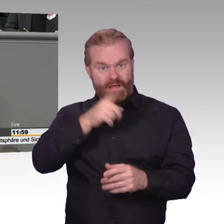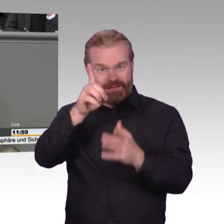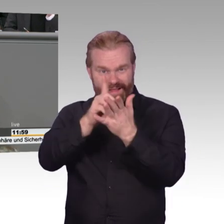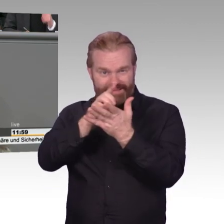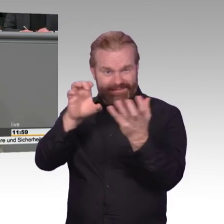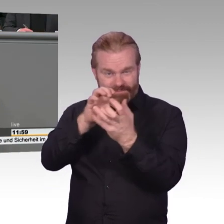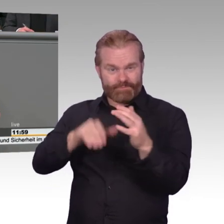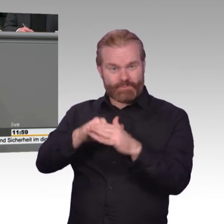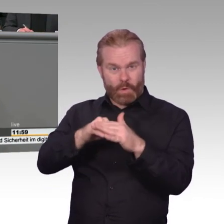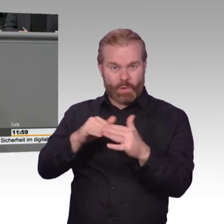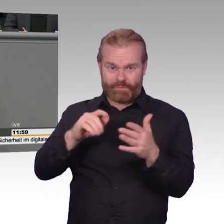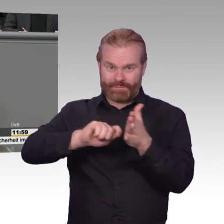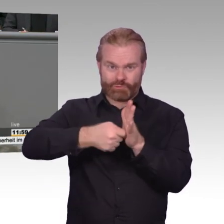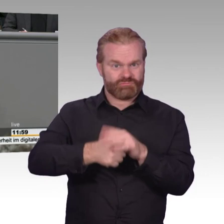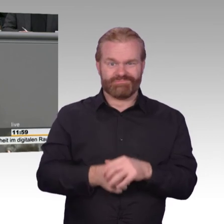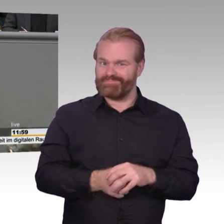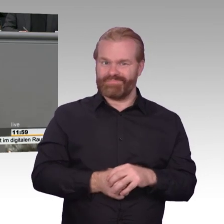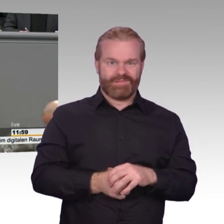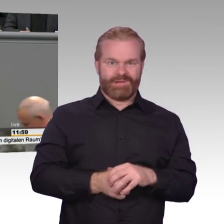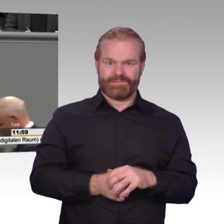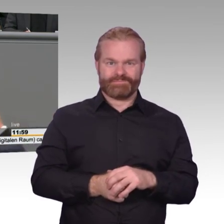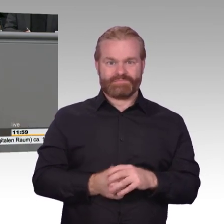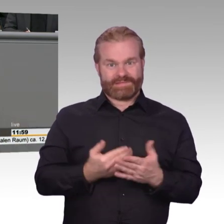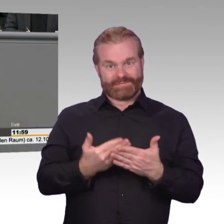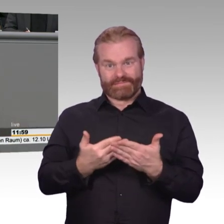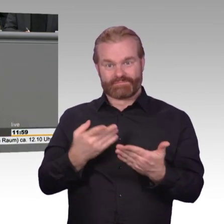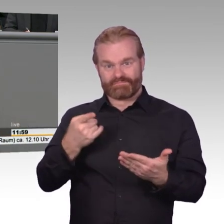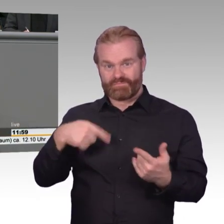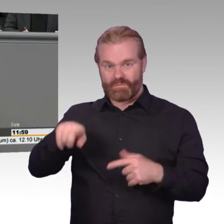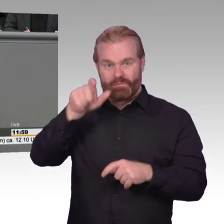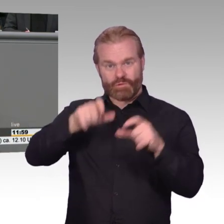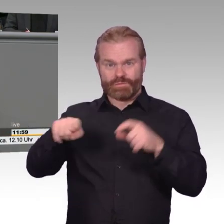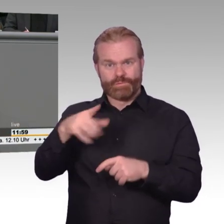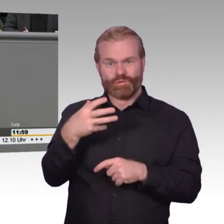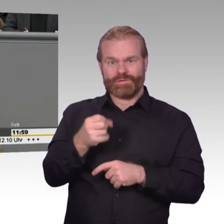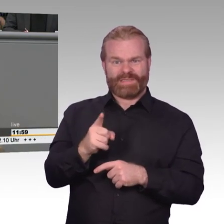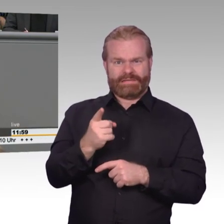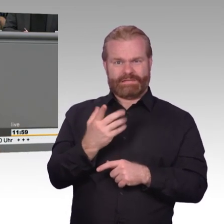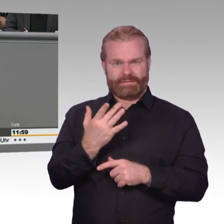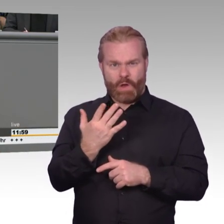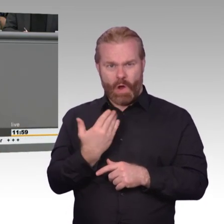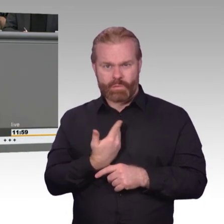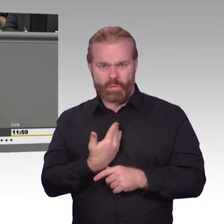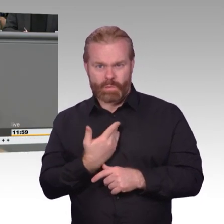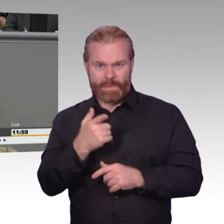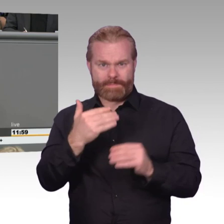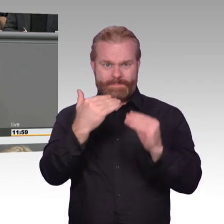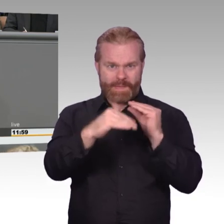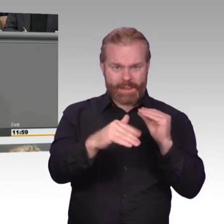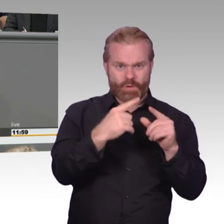demokratischen Grundfesten, wie Presse und Meinungsfreiheit oder auch informationelle Selbstbestimmung. Und diese Grundrechte muss der